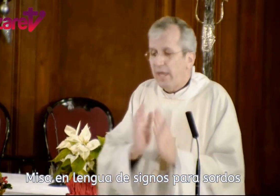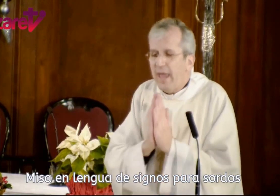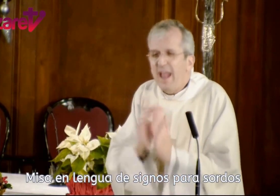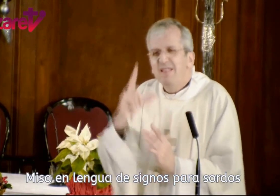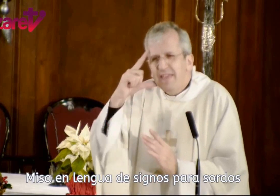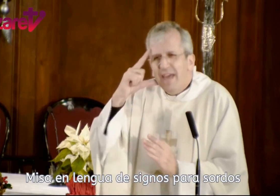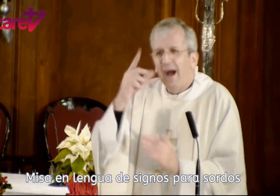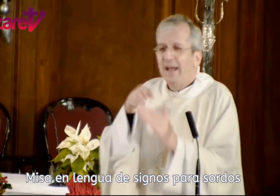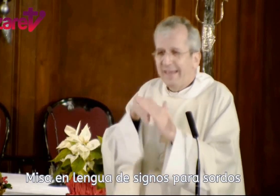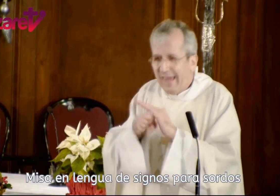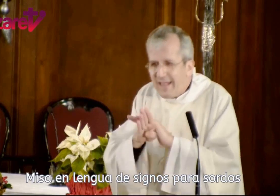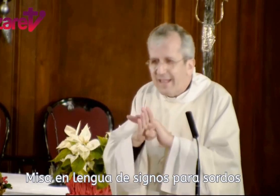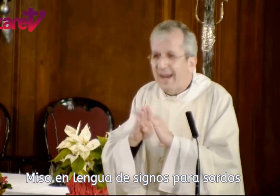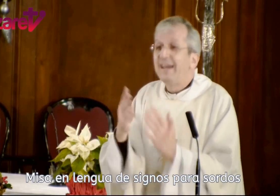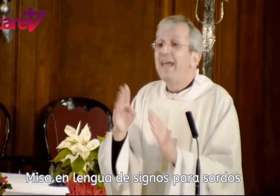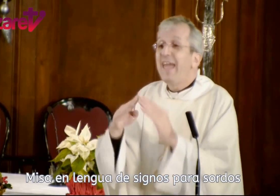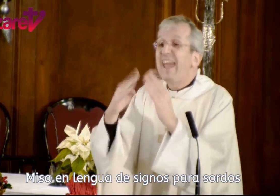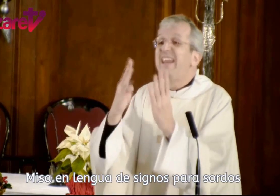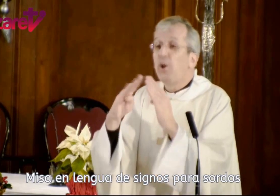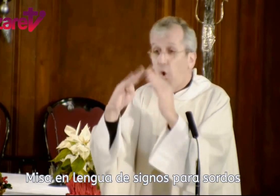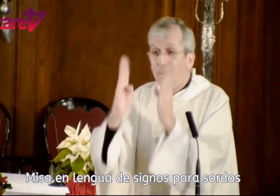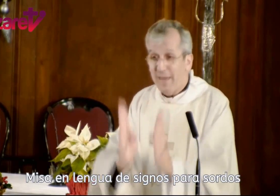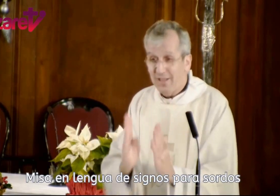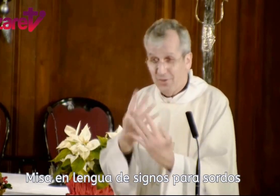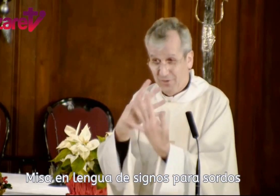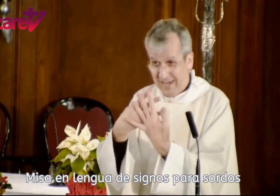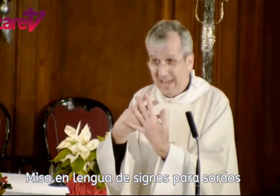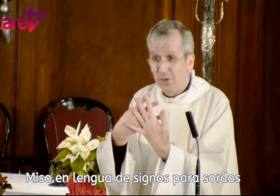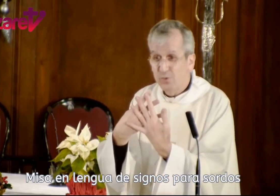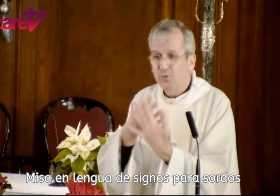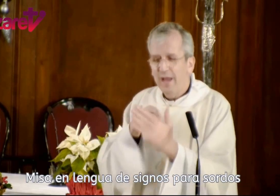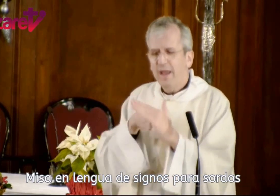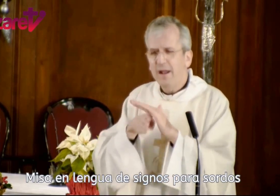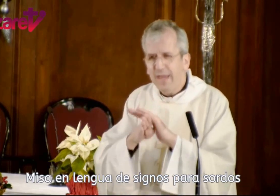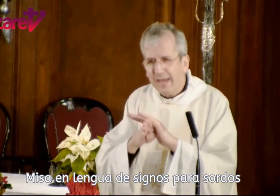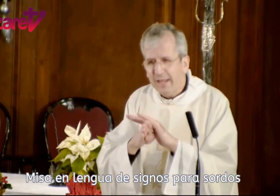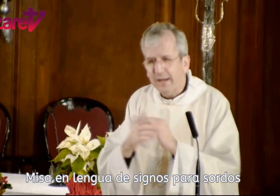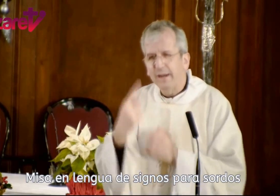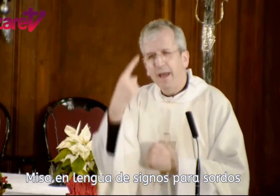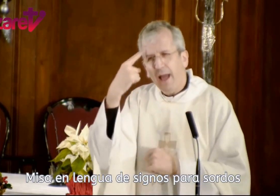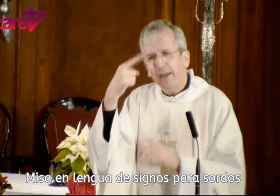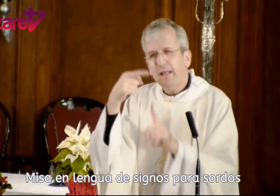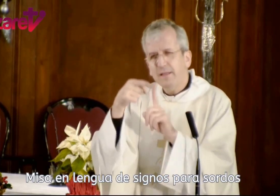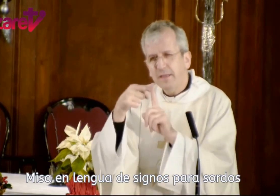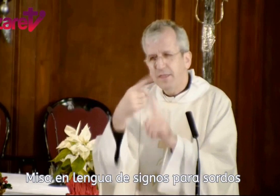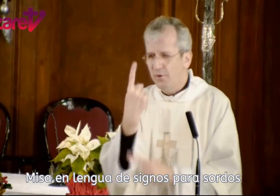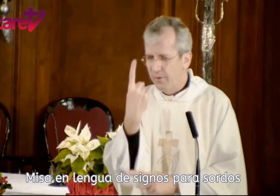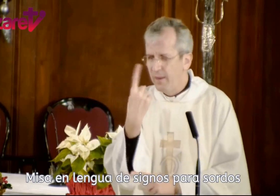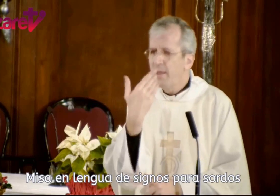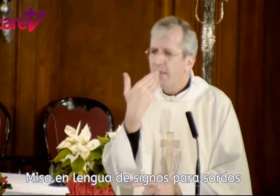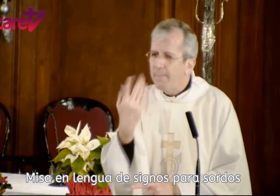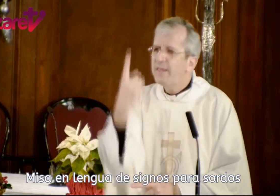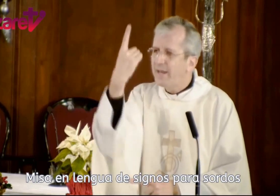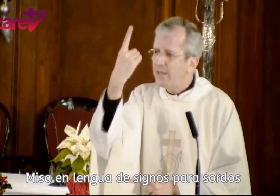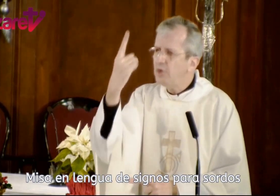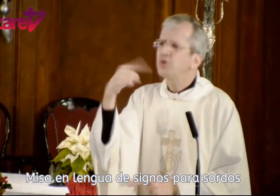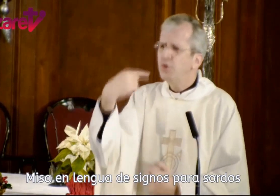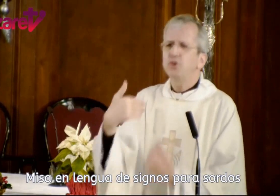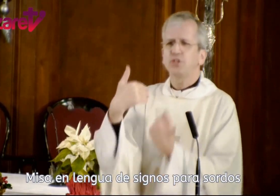que el día que entran en el convento, en la clausura, el día que entran, aquella intención que piden a Dios, Dios